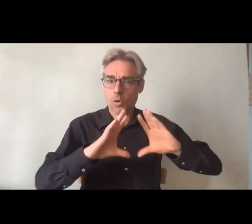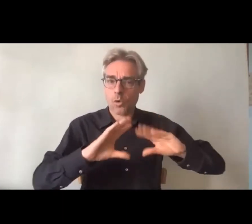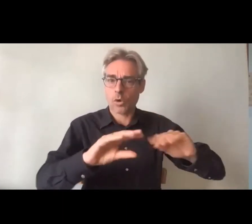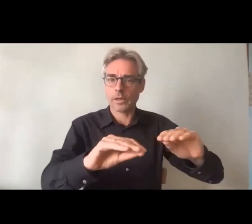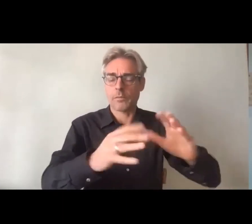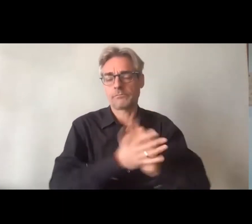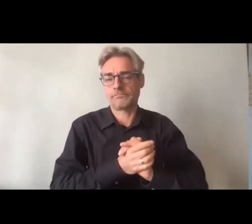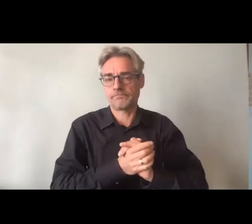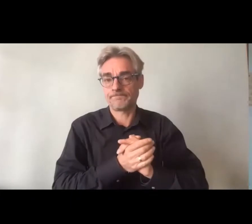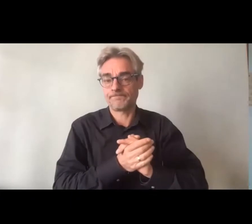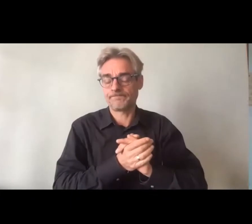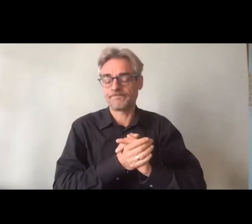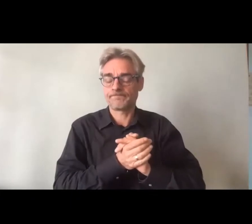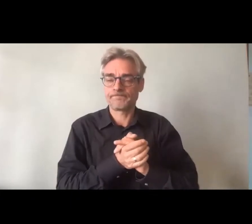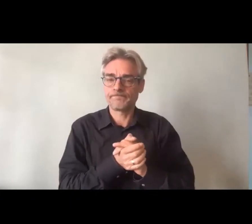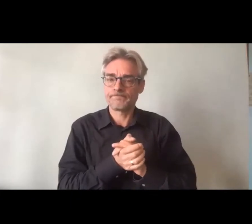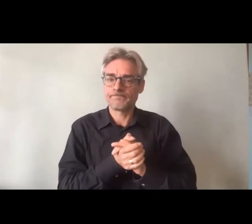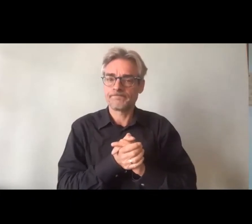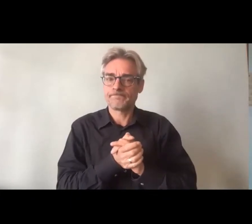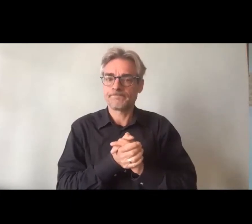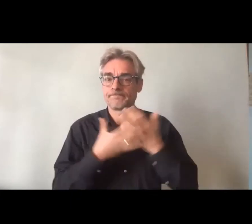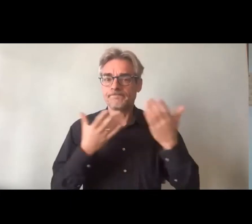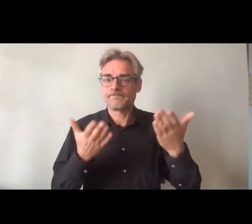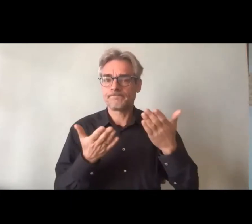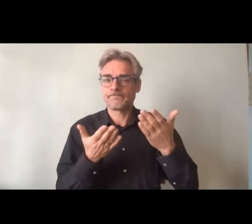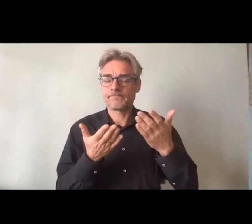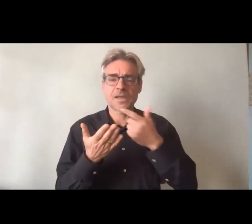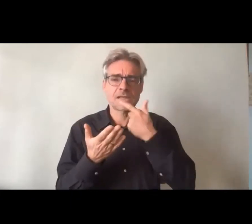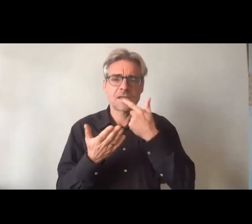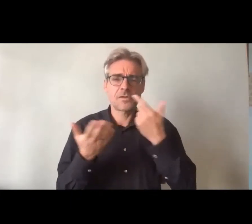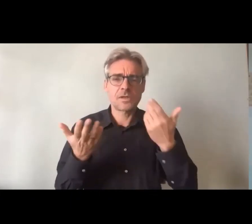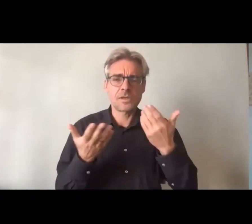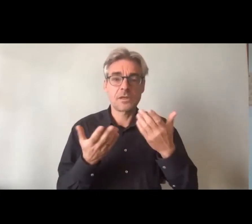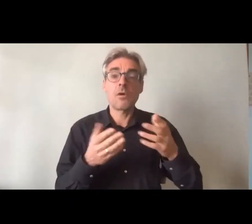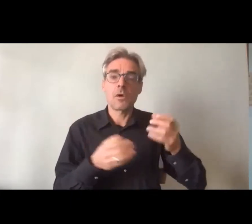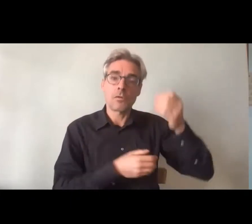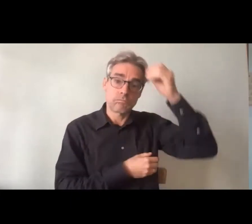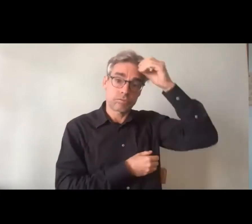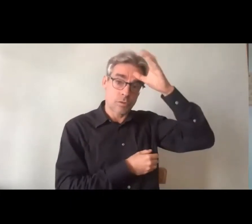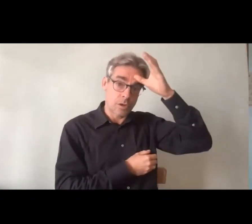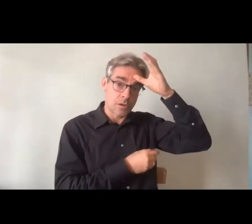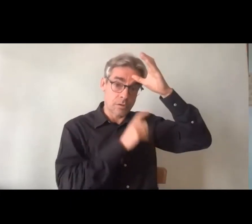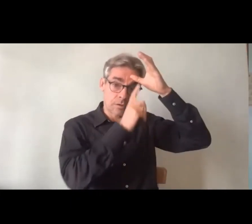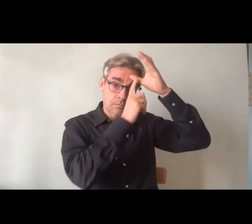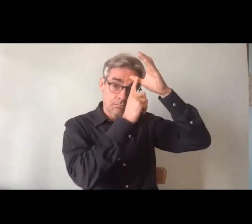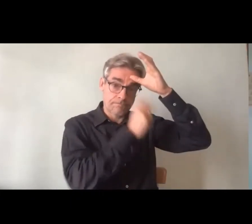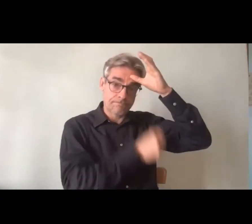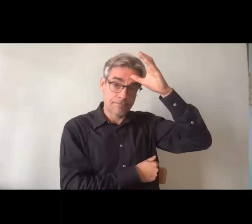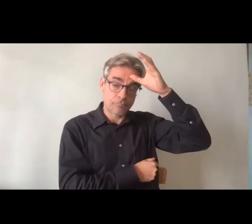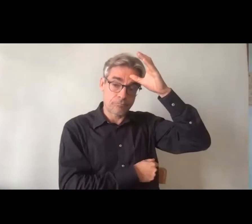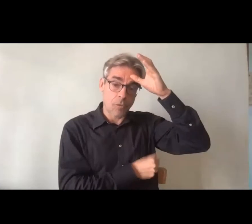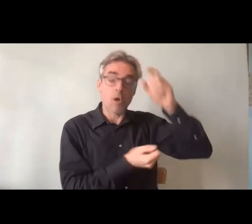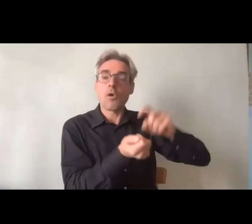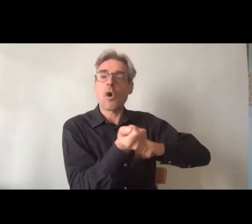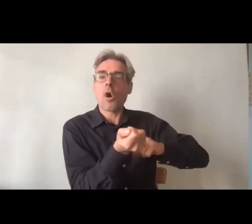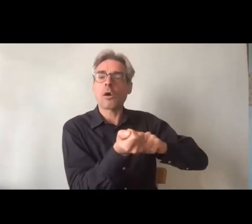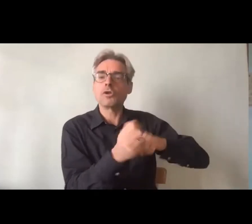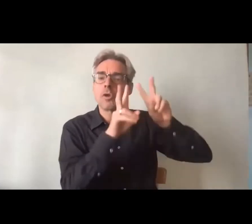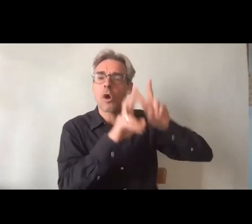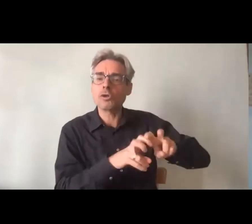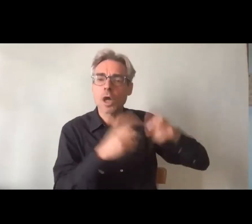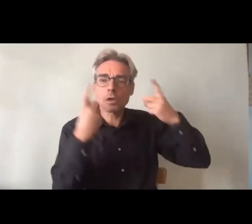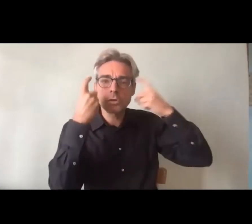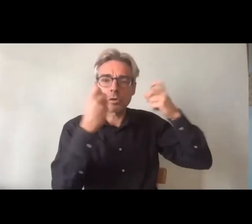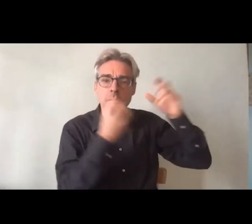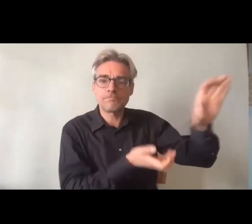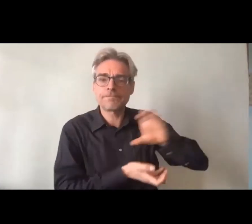FIRA. C'est le transfert des connaissances issues de la recherche vers